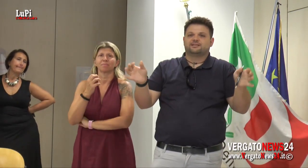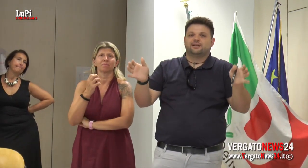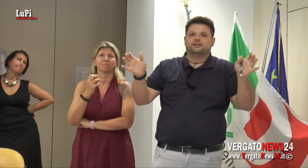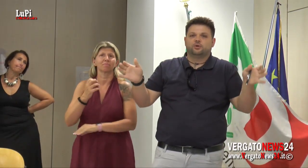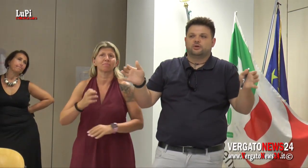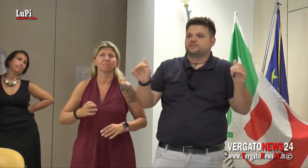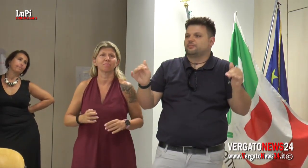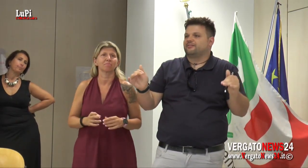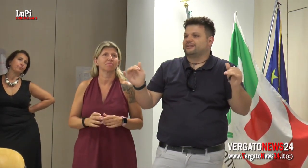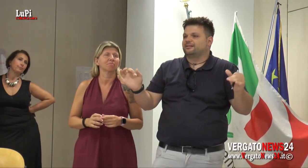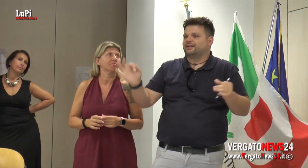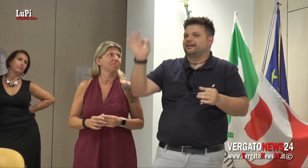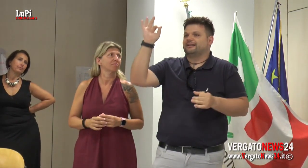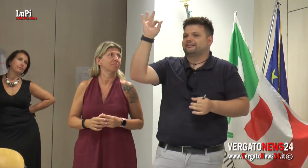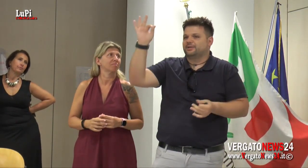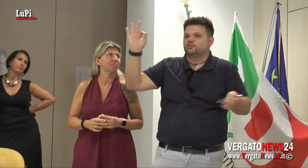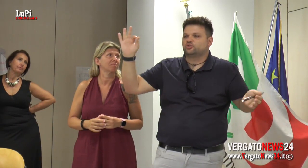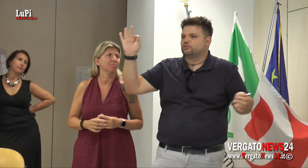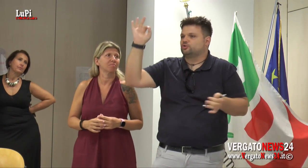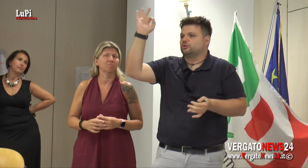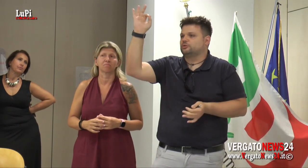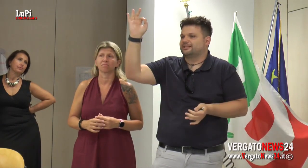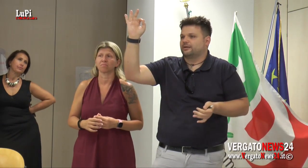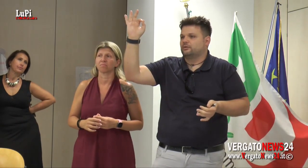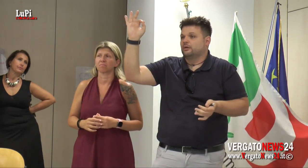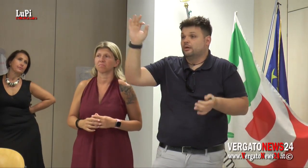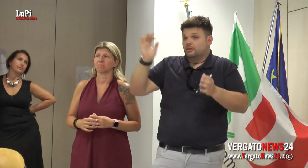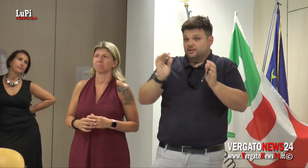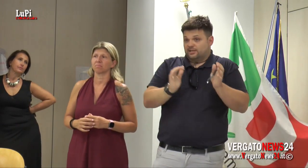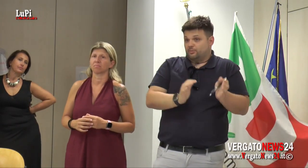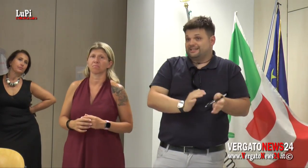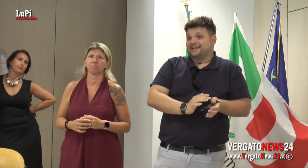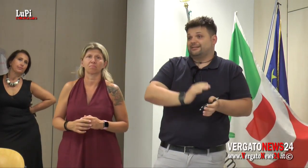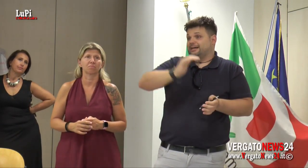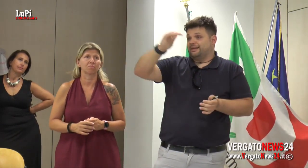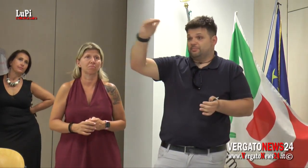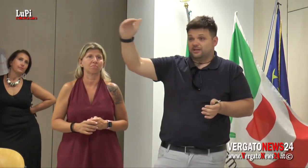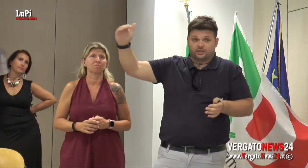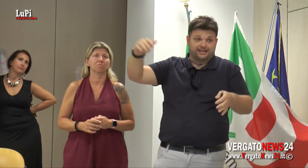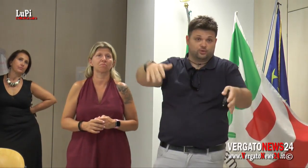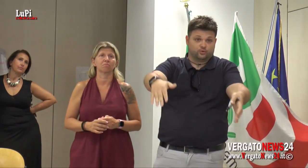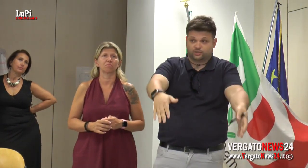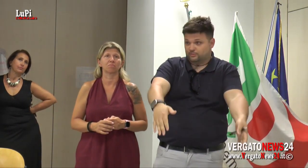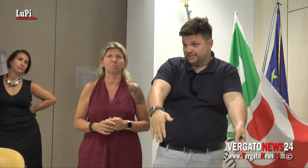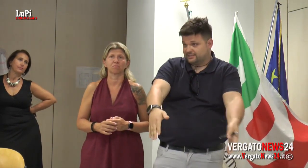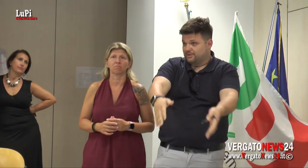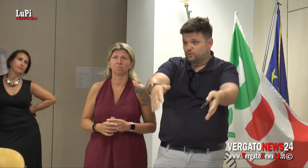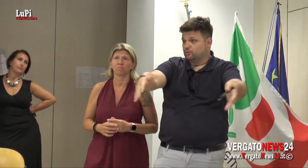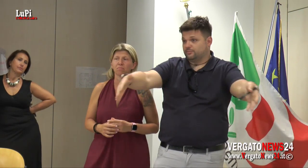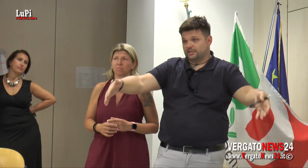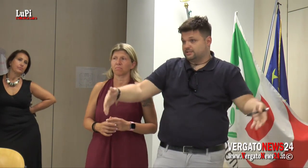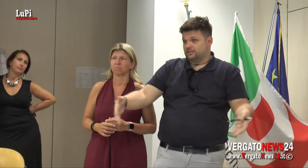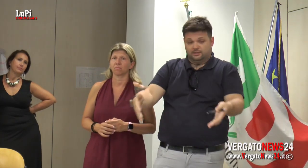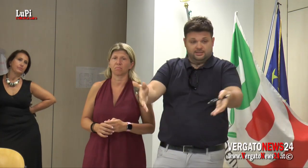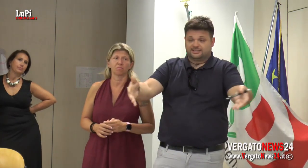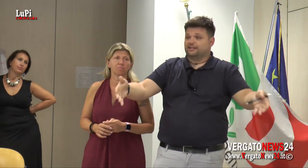'azienda USL di Bologna siamo arrivati ad avere carenza 11-118-0. Siamo passati a riempire l'organico questo mese, abbiamo